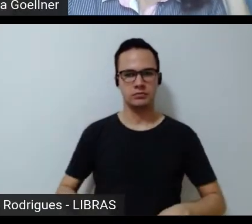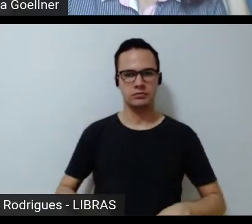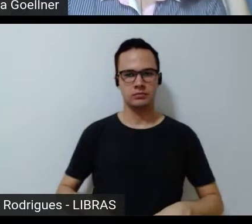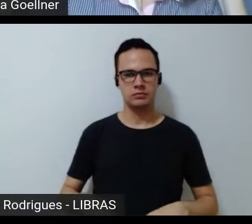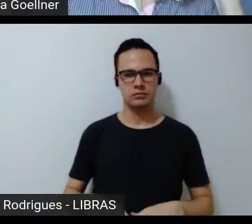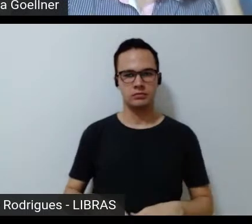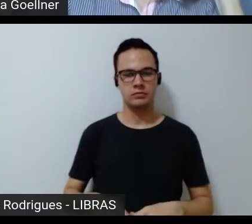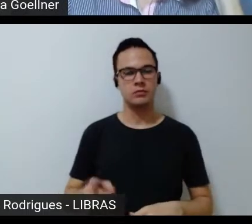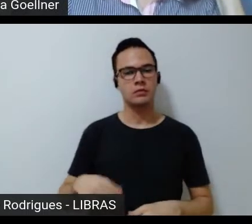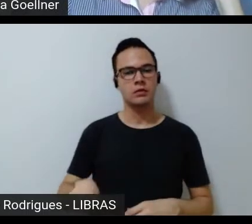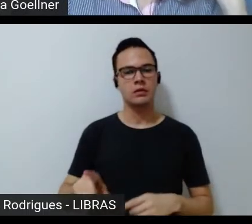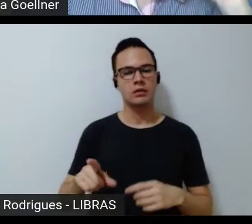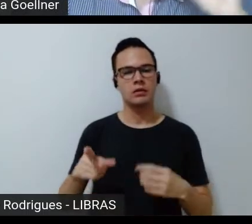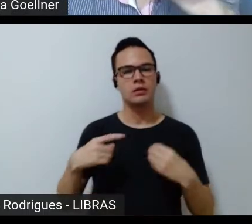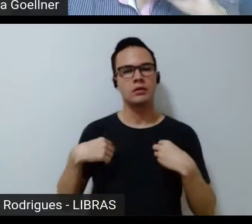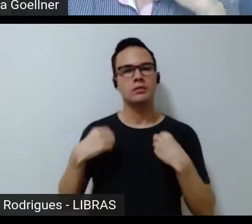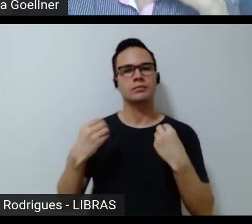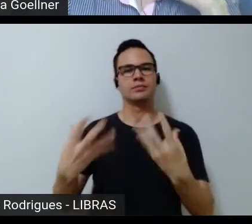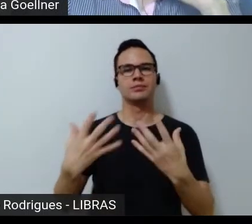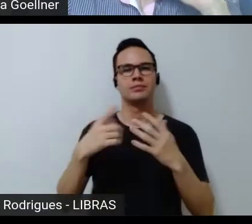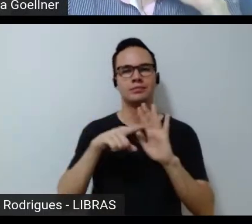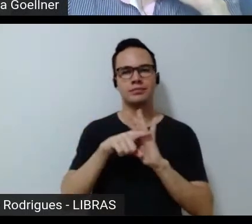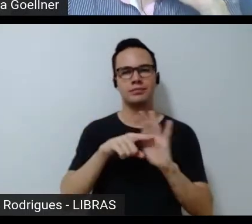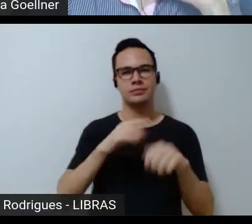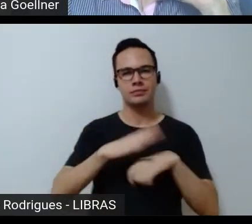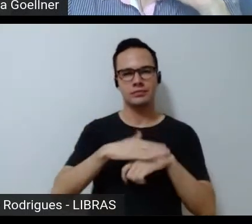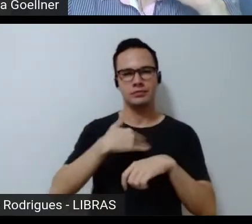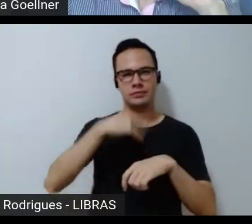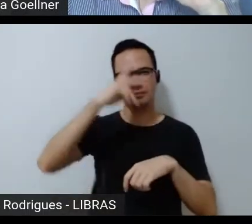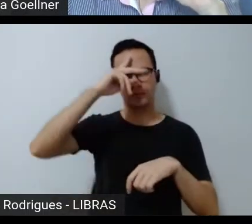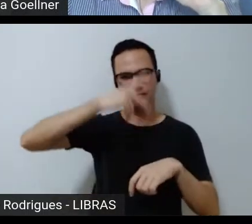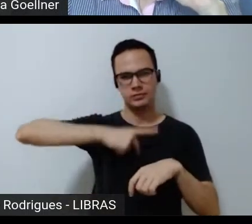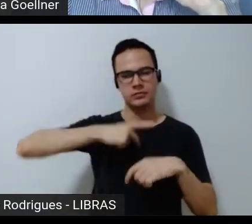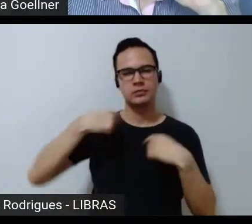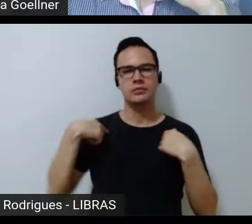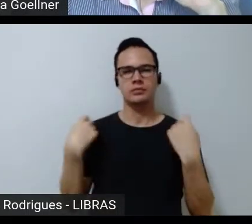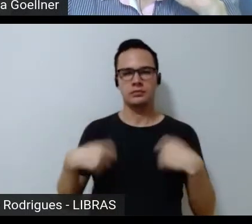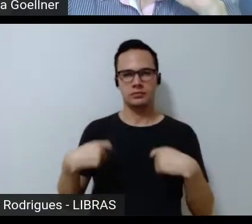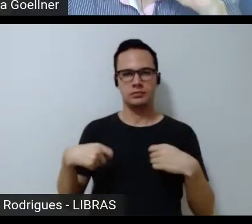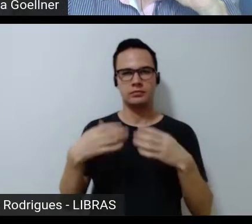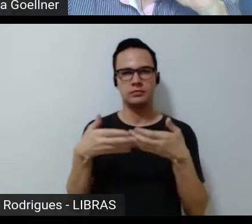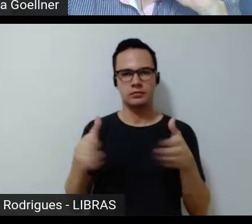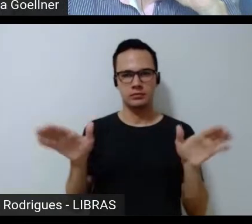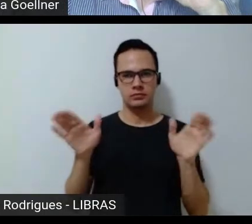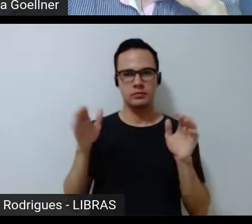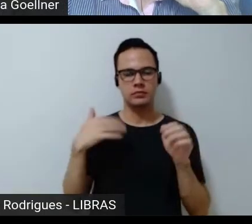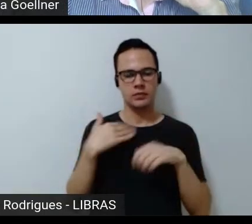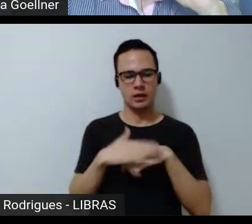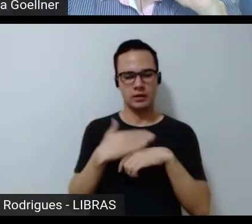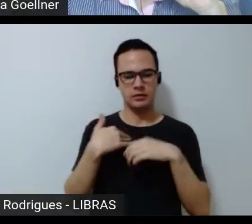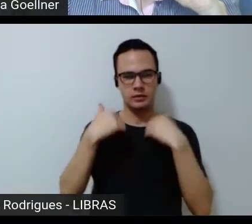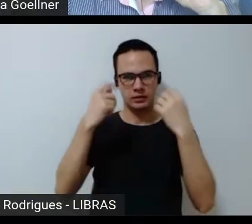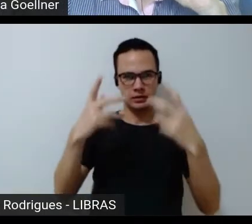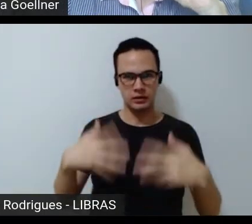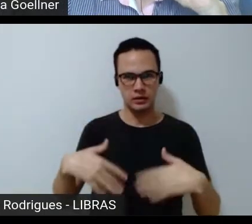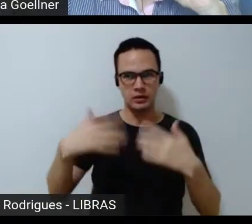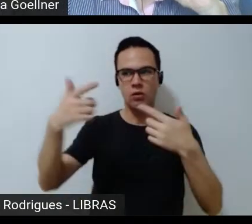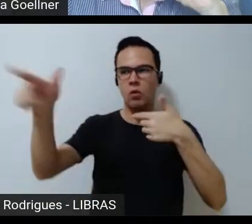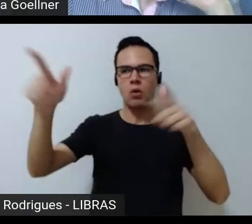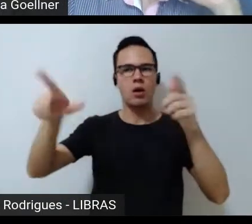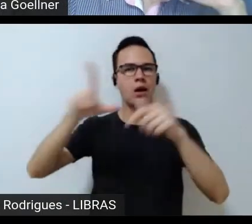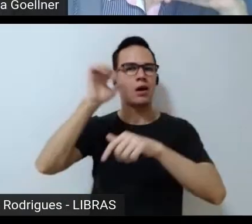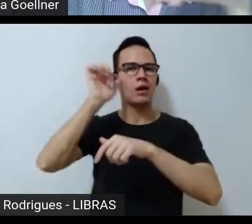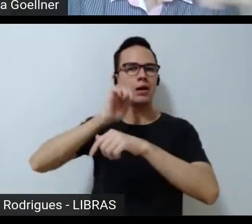como é que a gente devolve a pesquisa eu pessoalmente precisei abrir espaço para eu falar e para outras mulheres